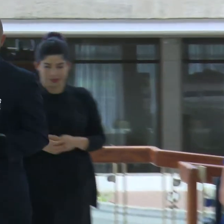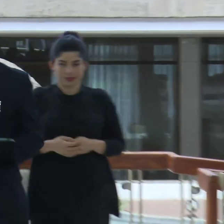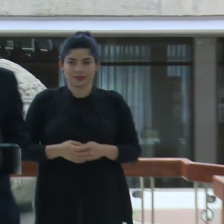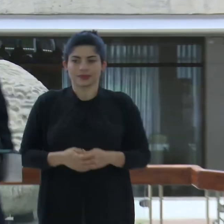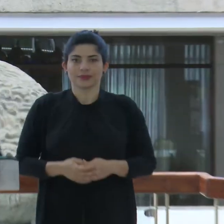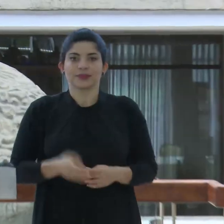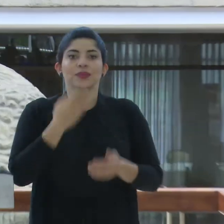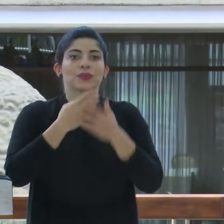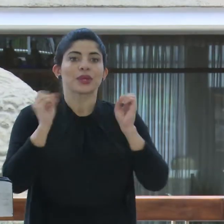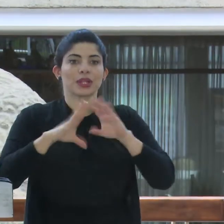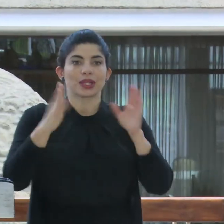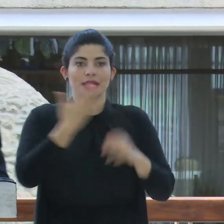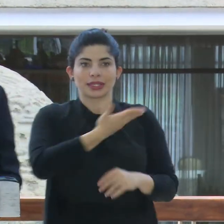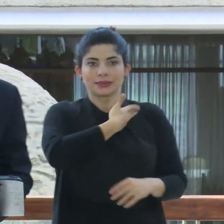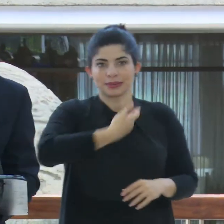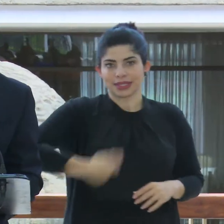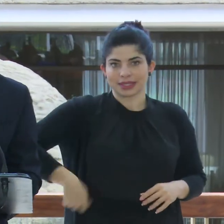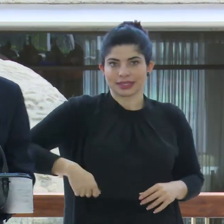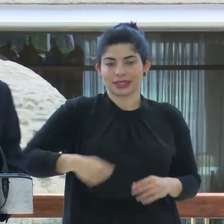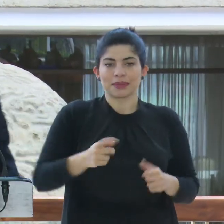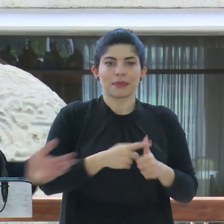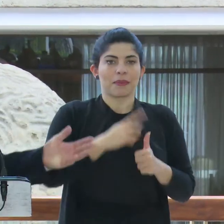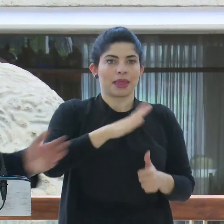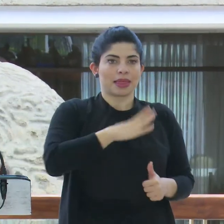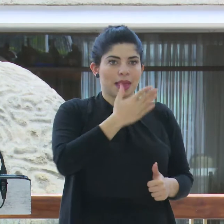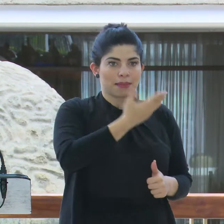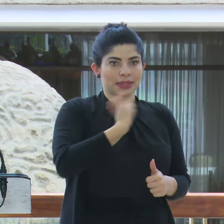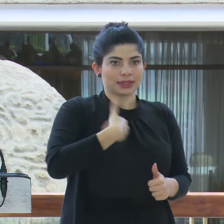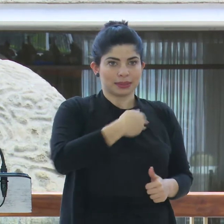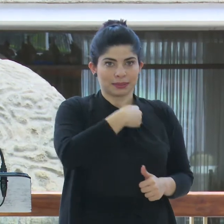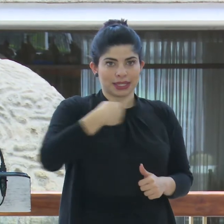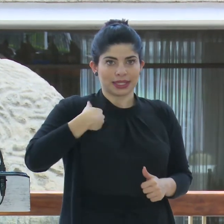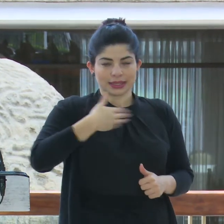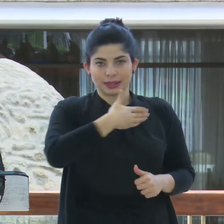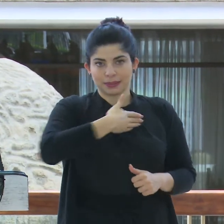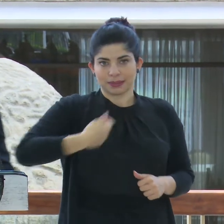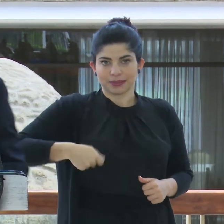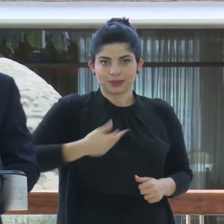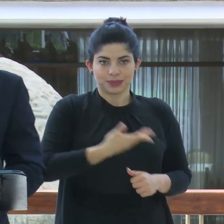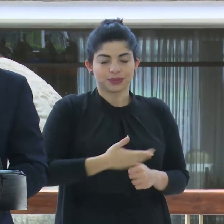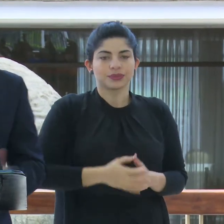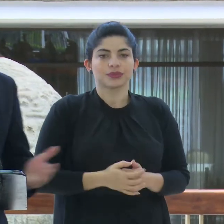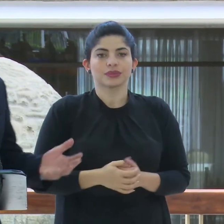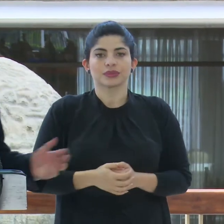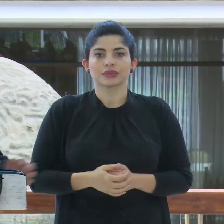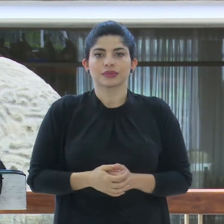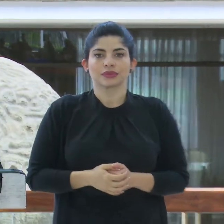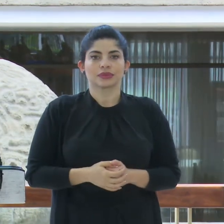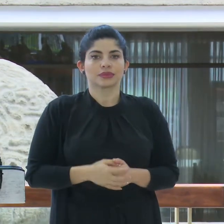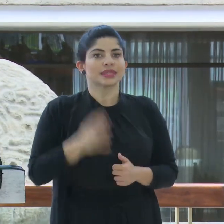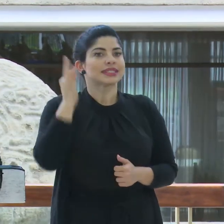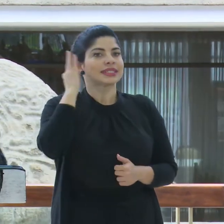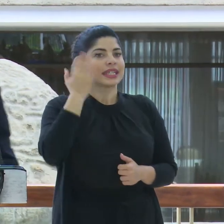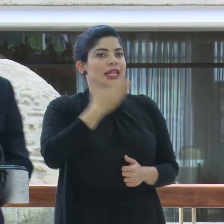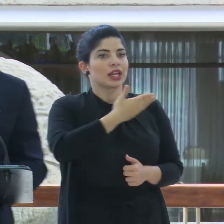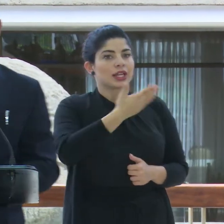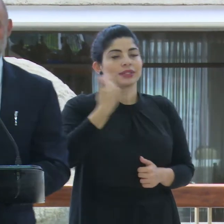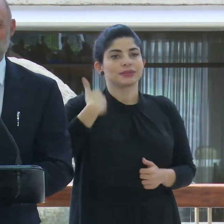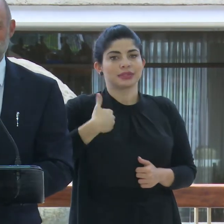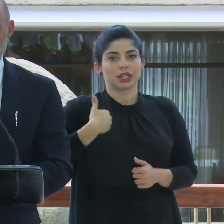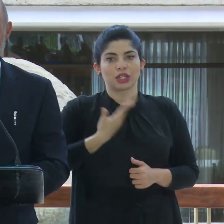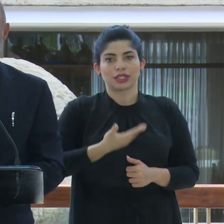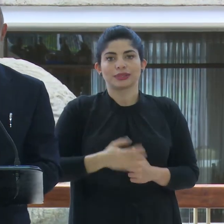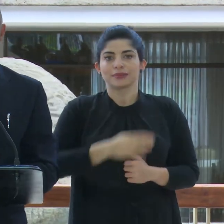Muy buenos días, señor presidente, primera dama, señor ministro de la Presidencia, señoras y señores